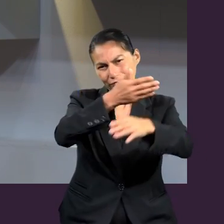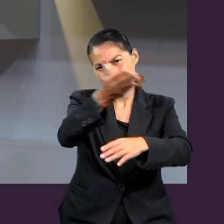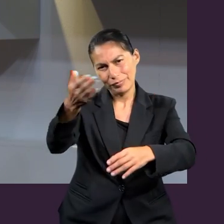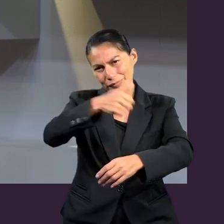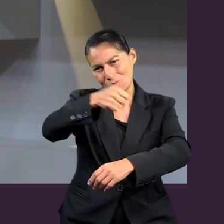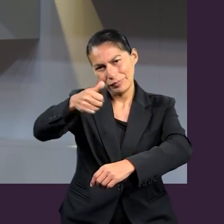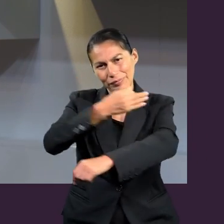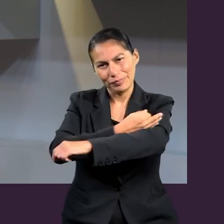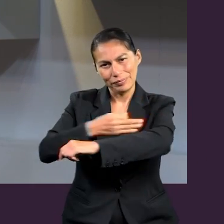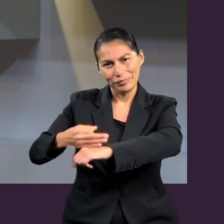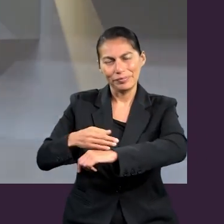ustedes en sus hogares.